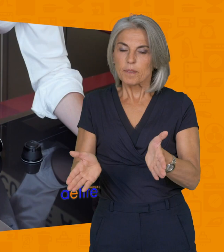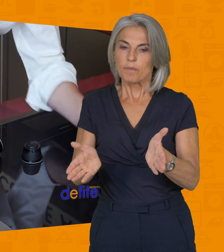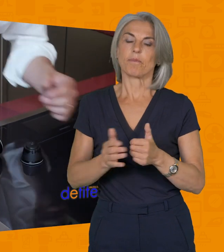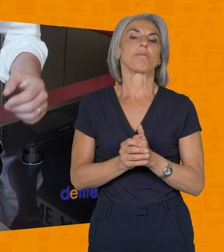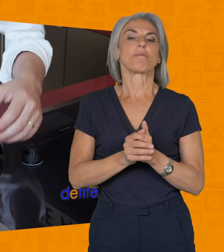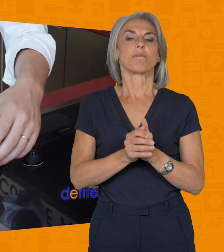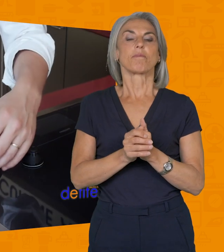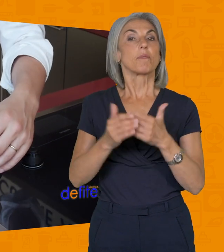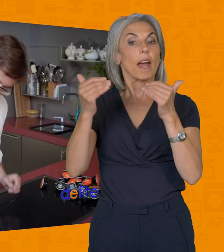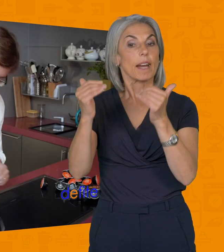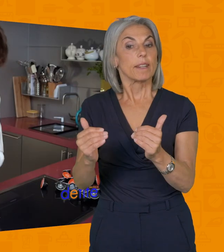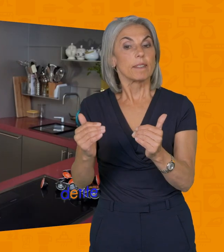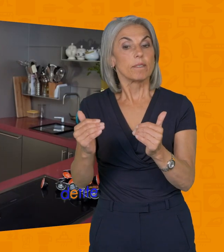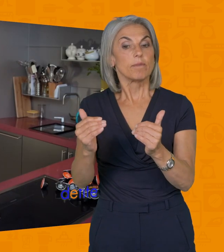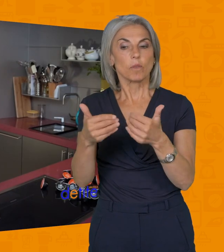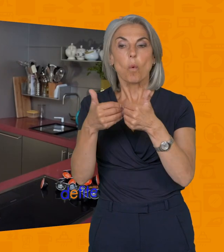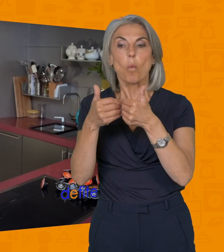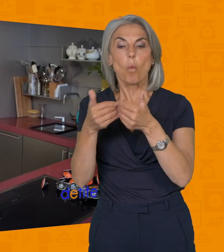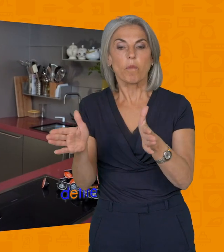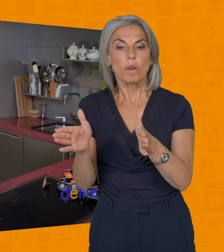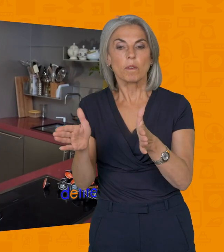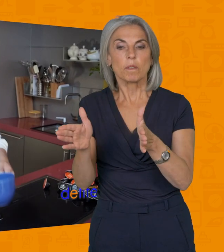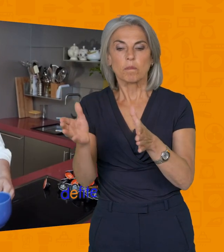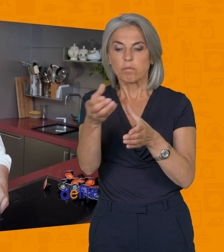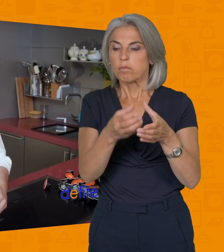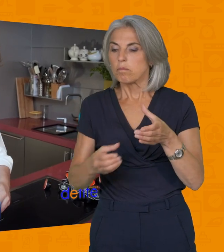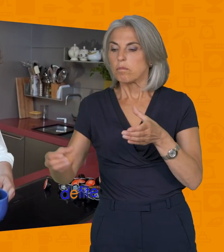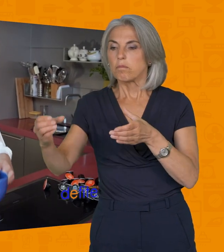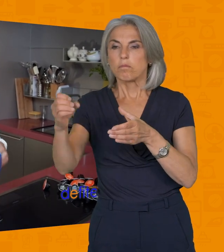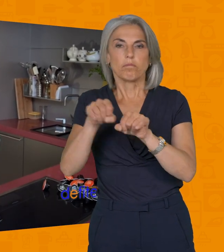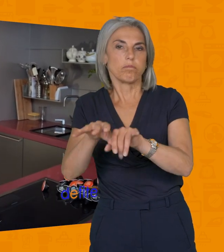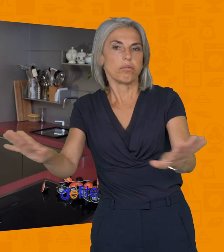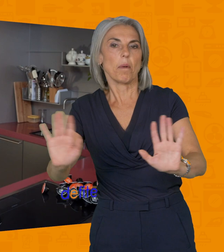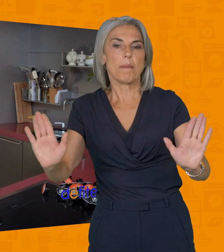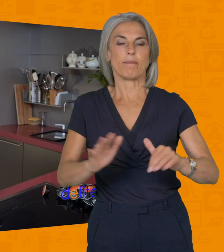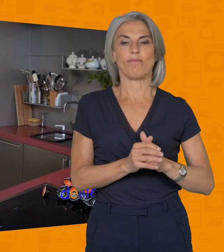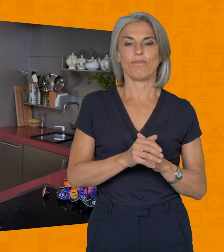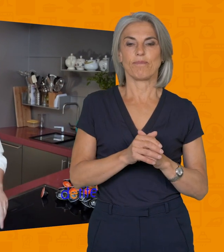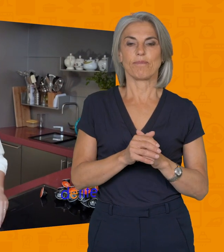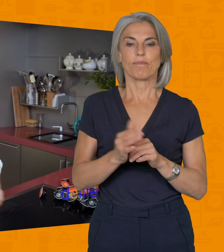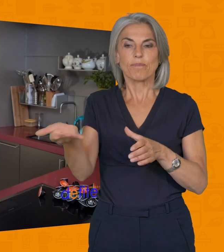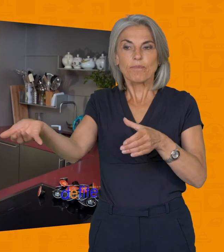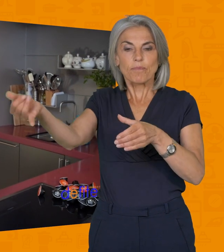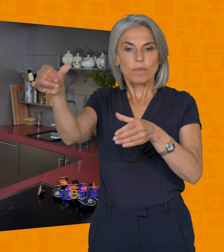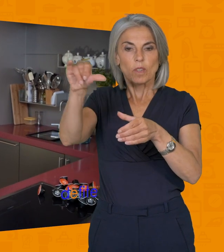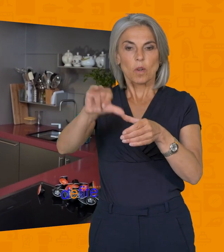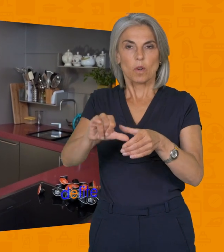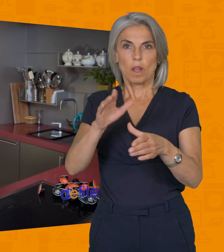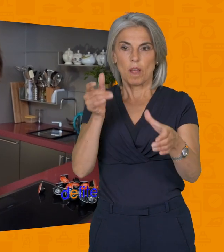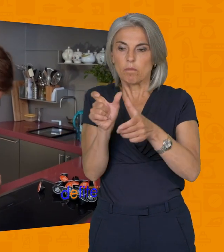Tchac, vous arrêtez, on ouvre. J'ai pris un petit bol ici pour pas que ça coule partout. Vous mettez directement le café.